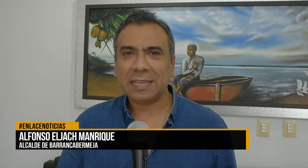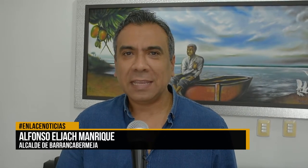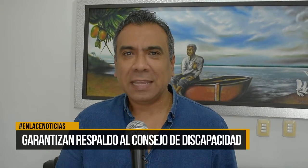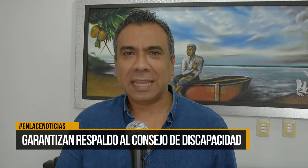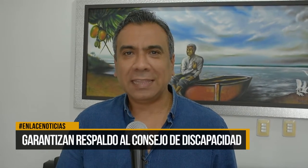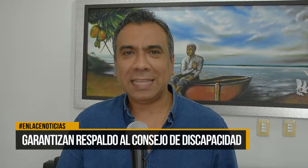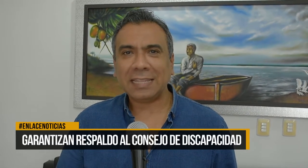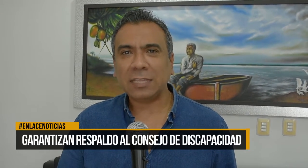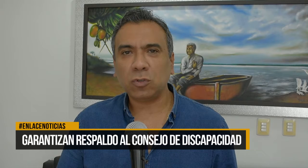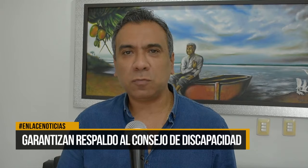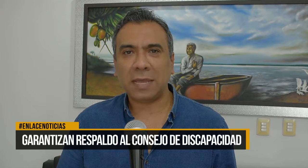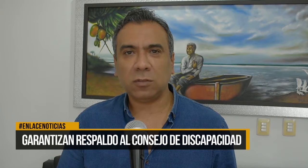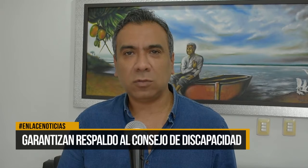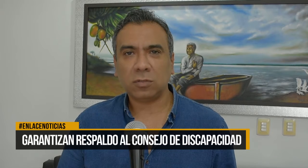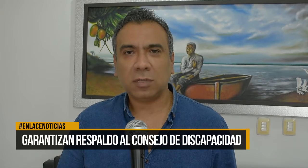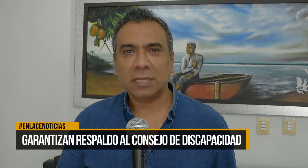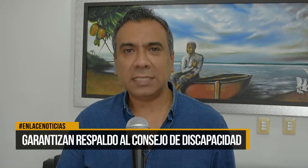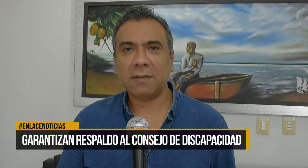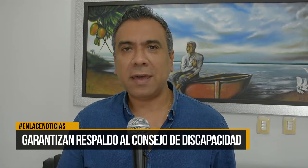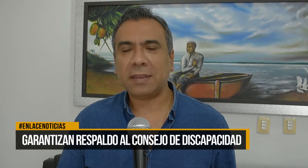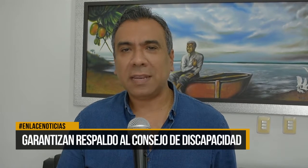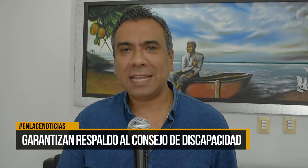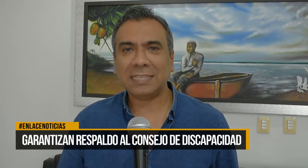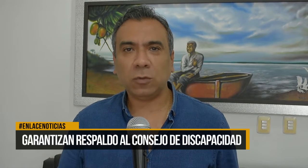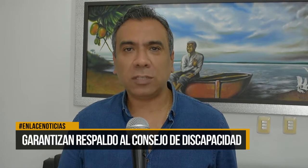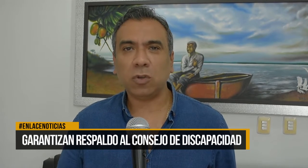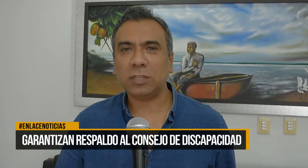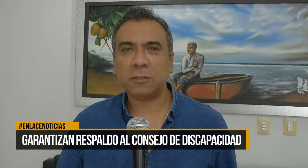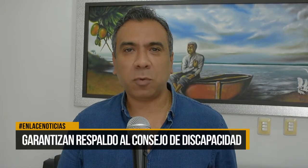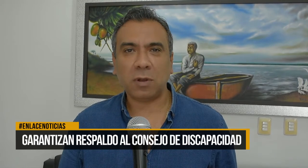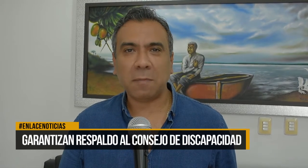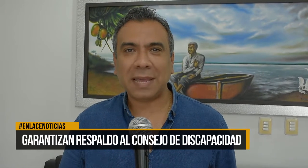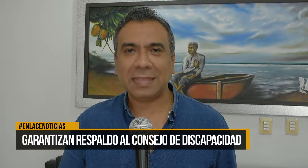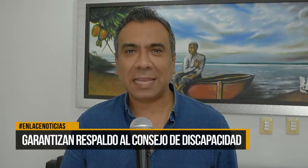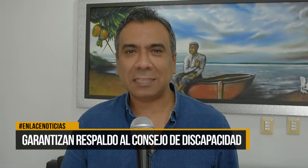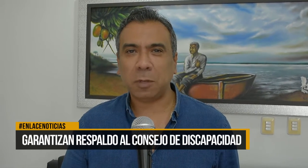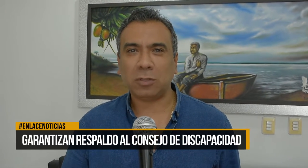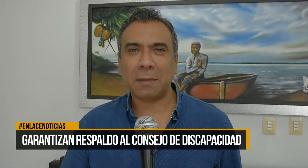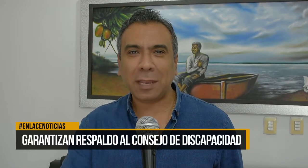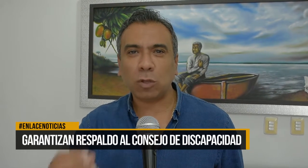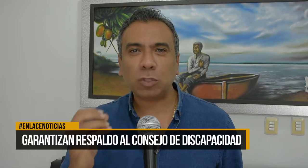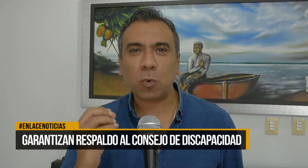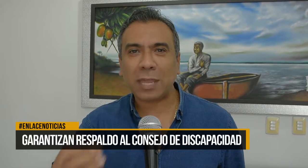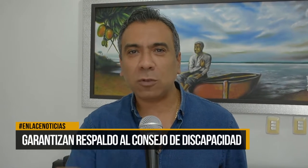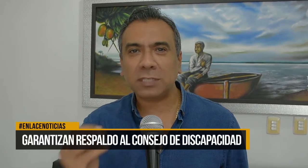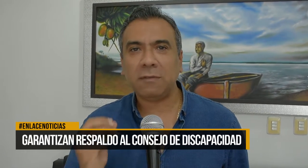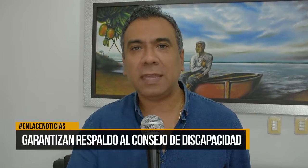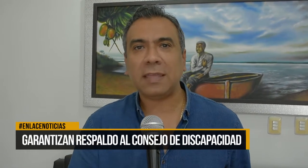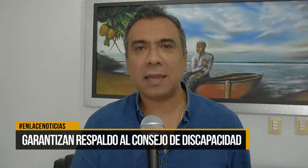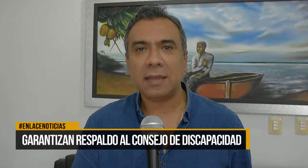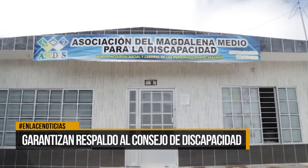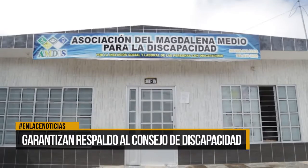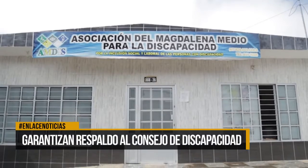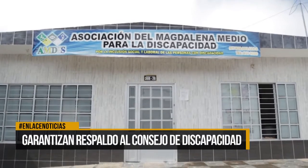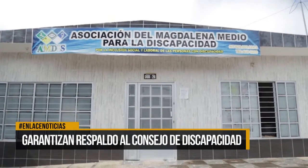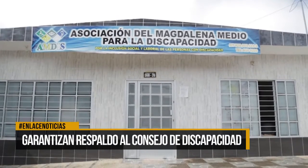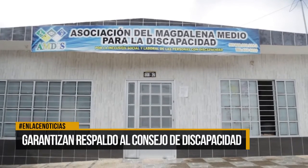que tienen en sus manos llevar las situaciones problemáticas, pero también los sueños y vida de personas